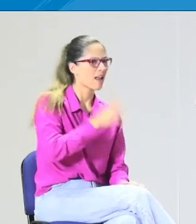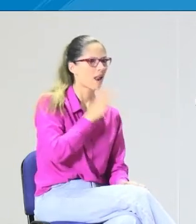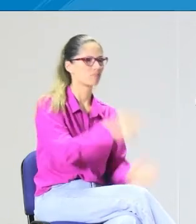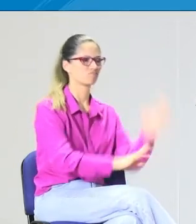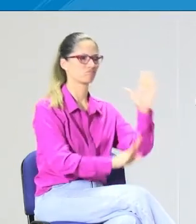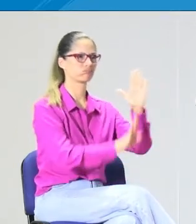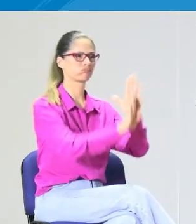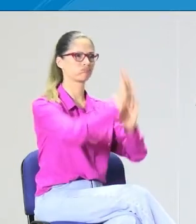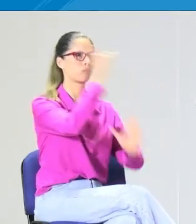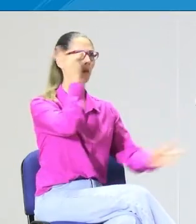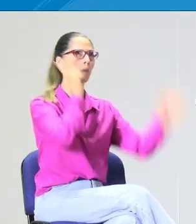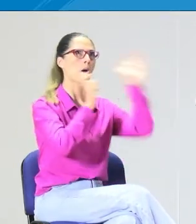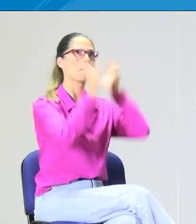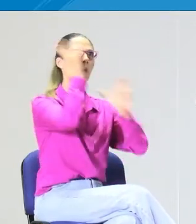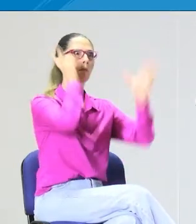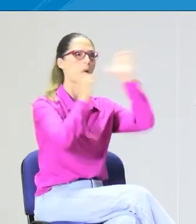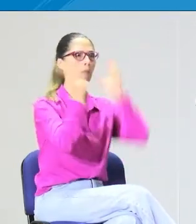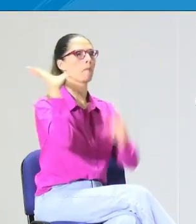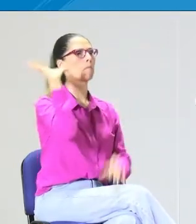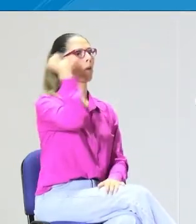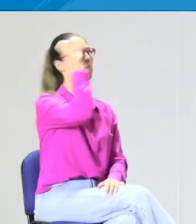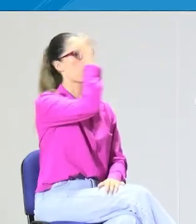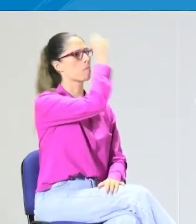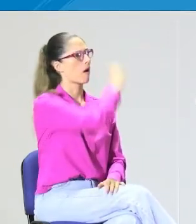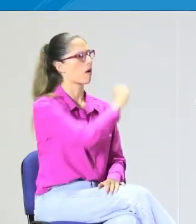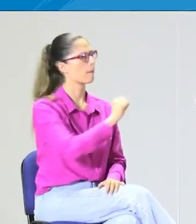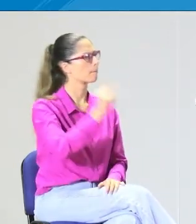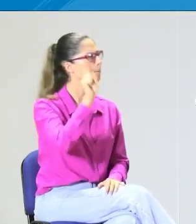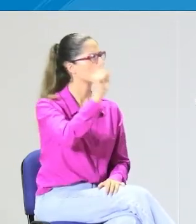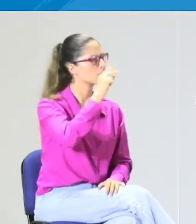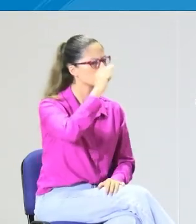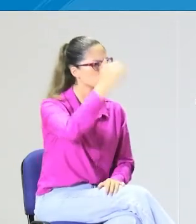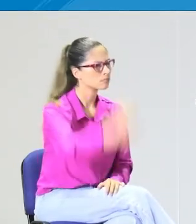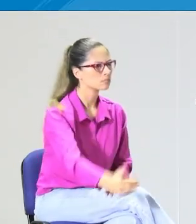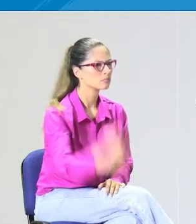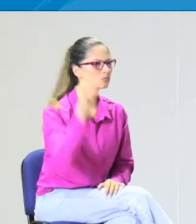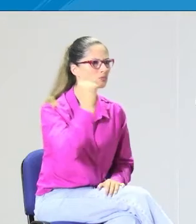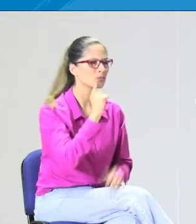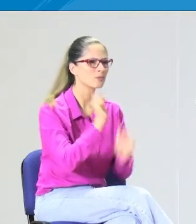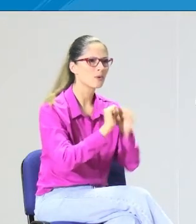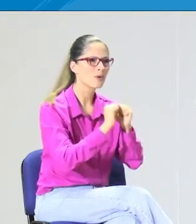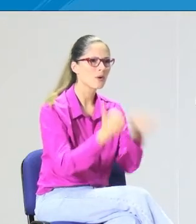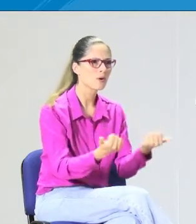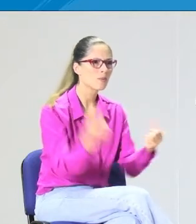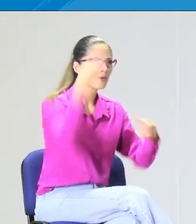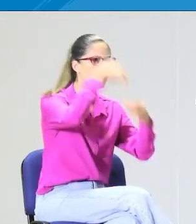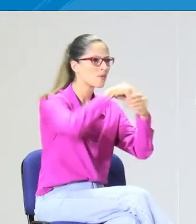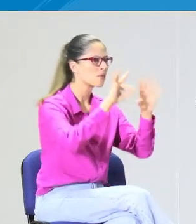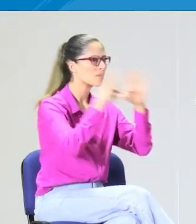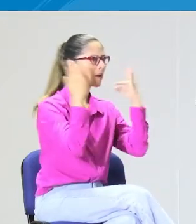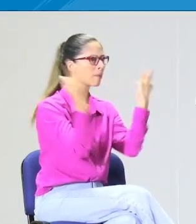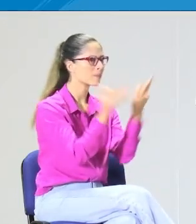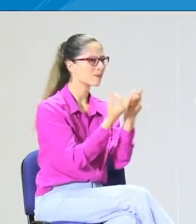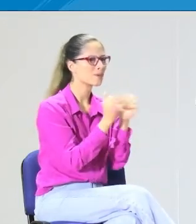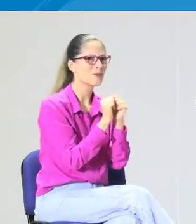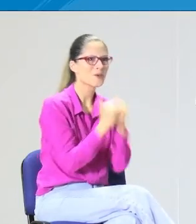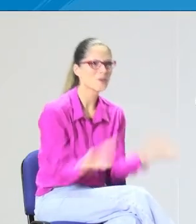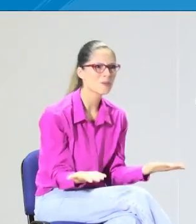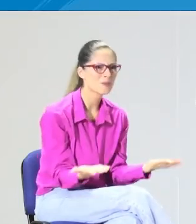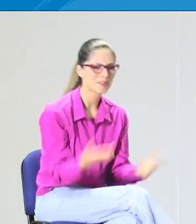les celebran sus cumpleaños, les reconocen su nombre y tienen ese estímulo auditivo que les permite identificar todos